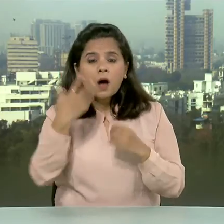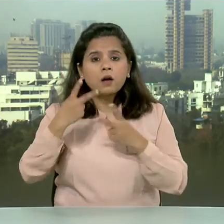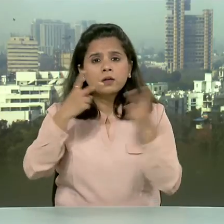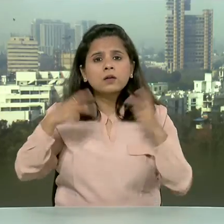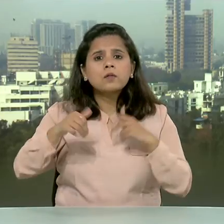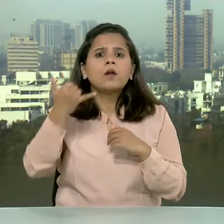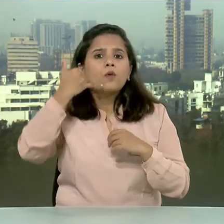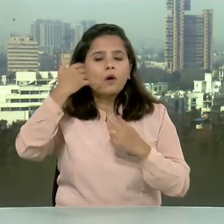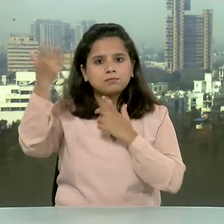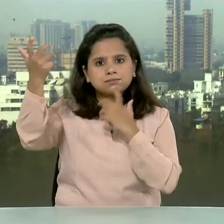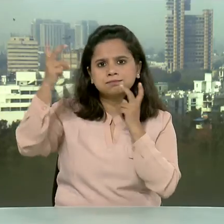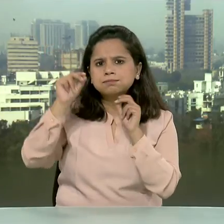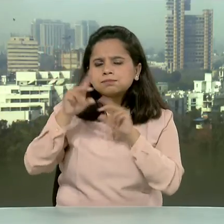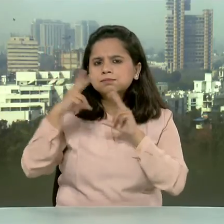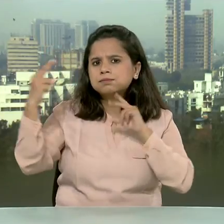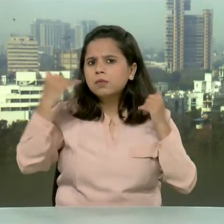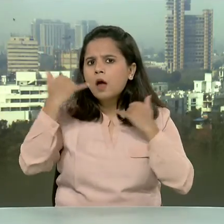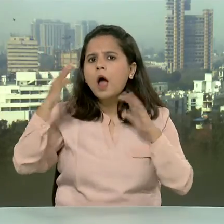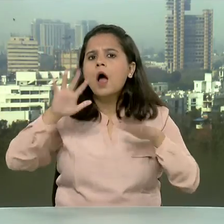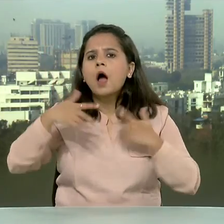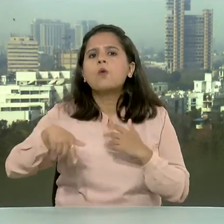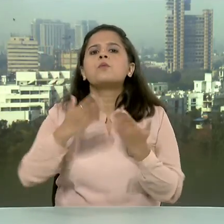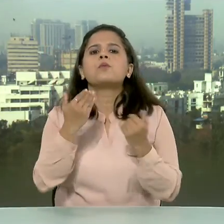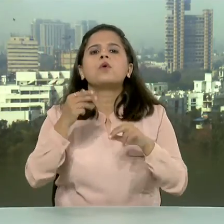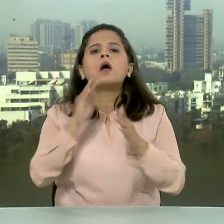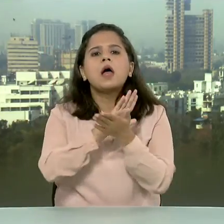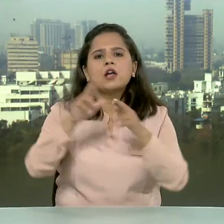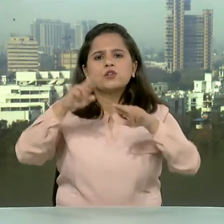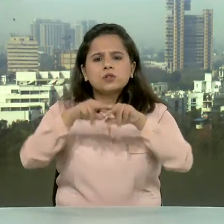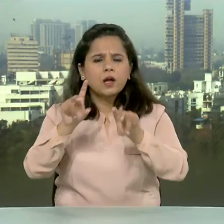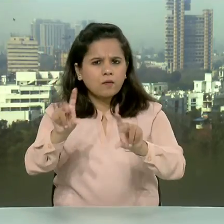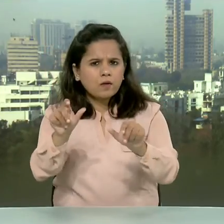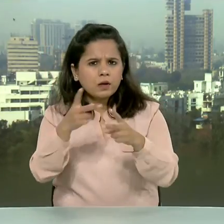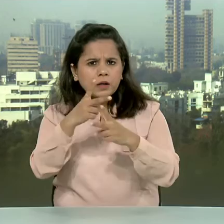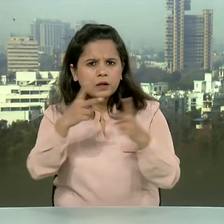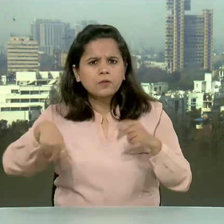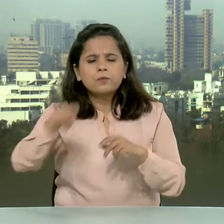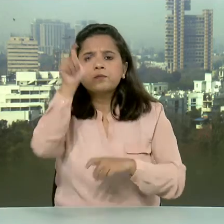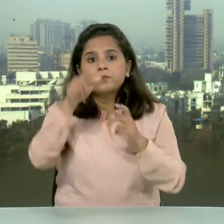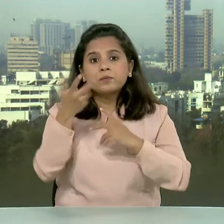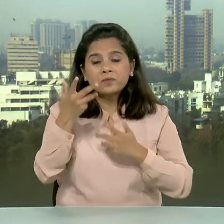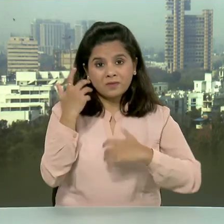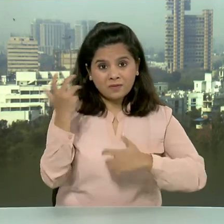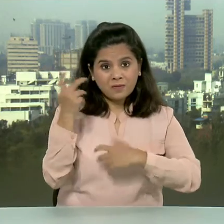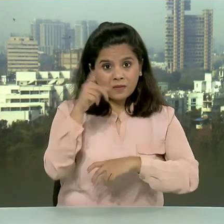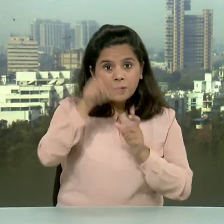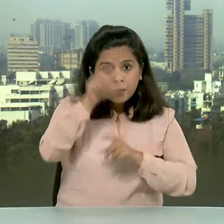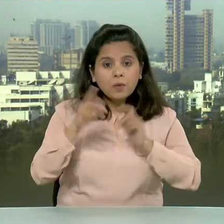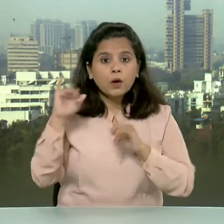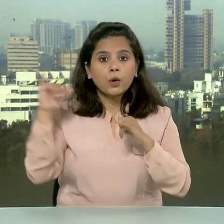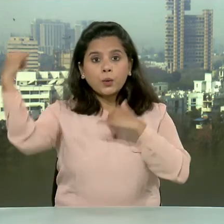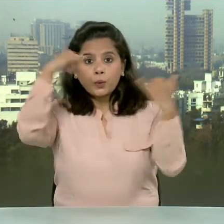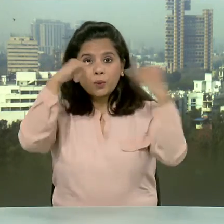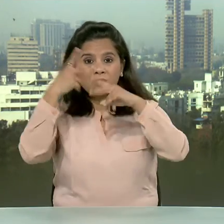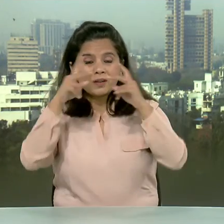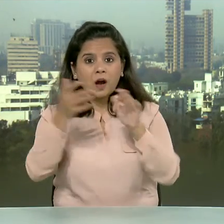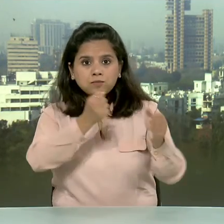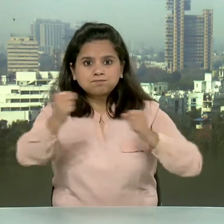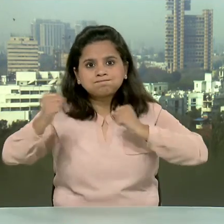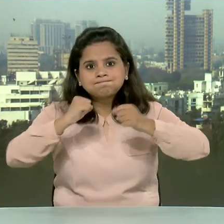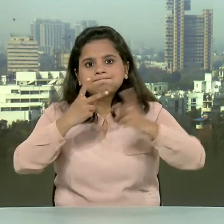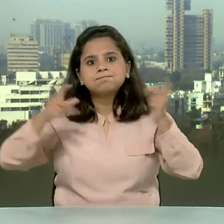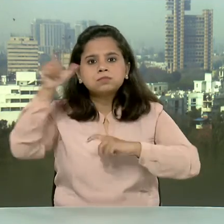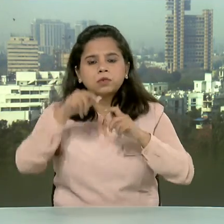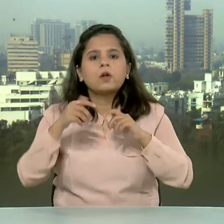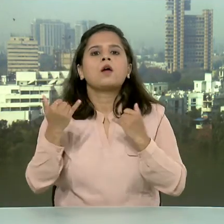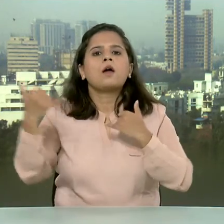खरीदनी की स्पीकृति दी गई है ह एच एफ रेडियो सेट से थल सेना और वायूसेना की क्षेत्रिय एकायों के लिए संचार सुविधा